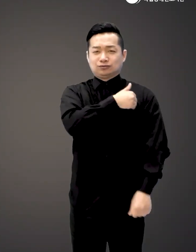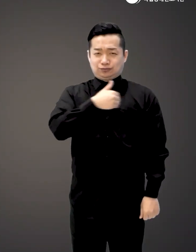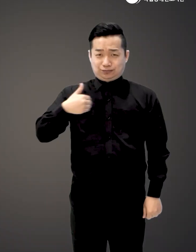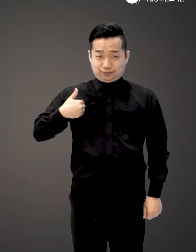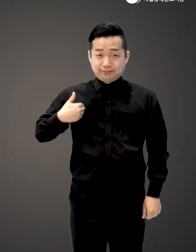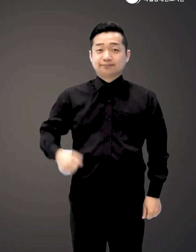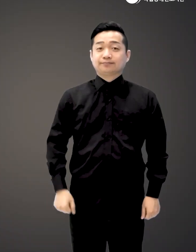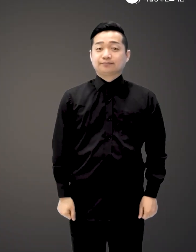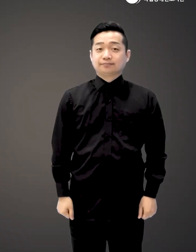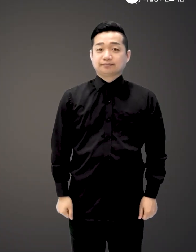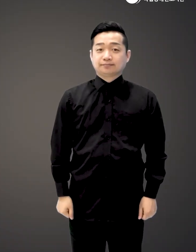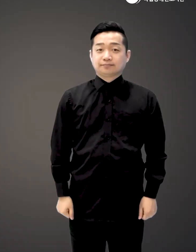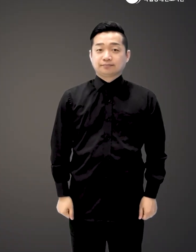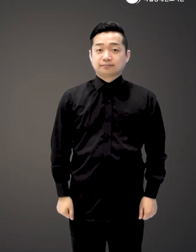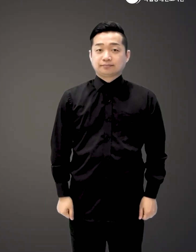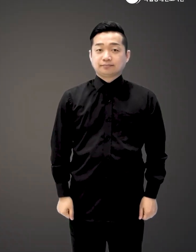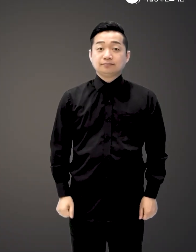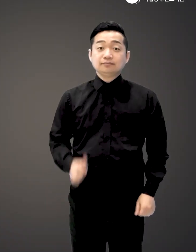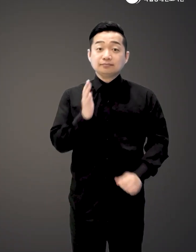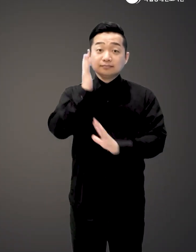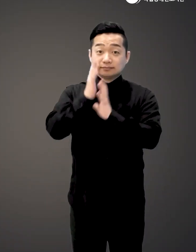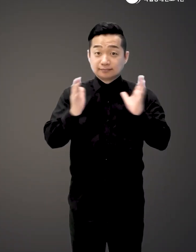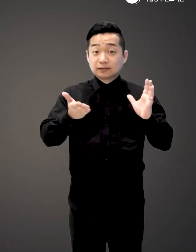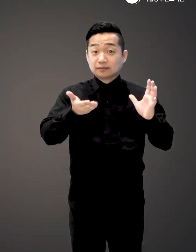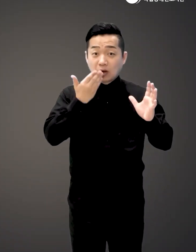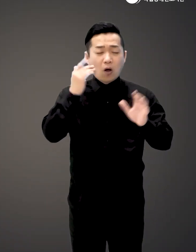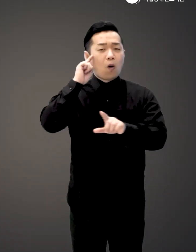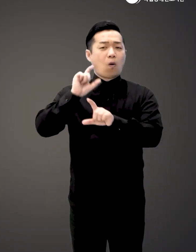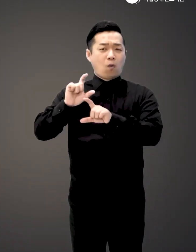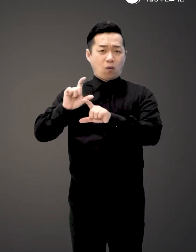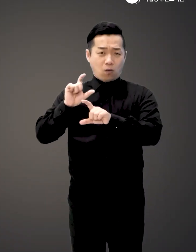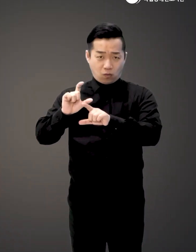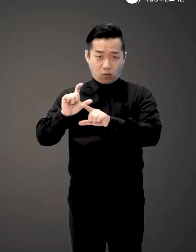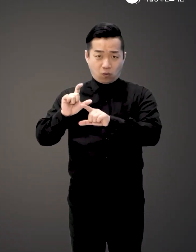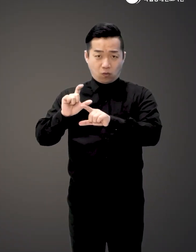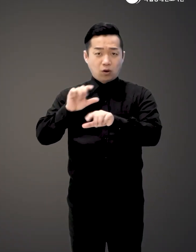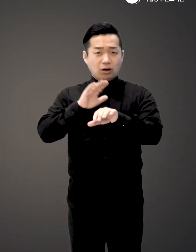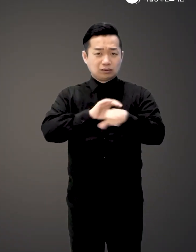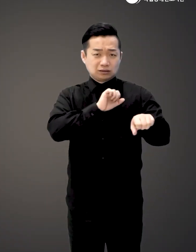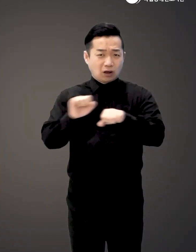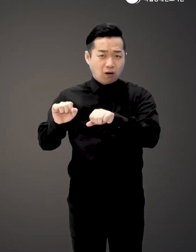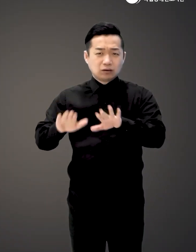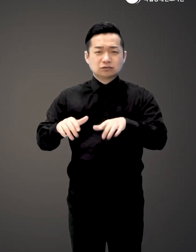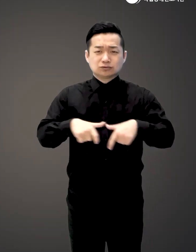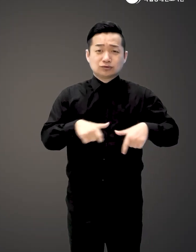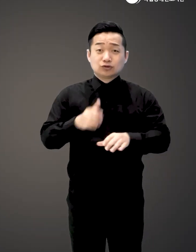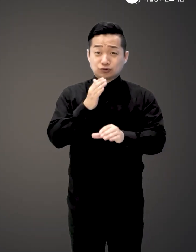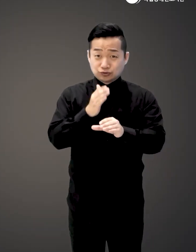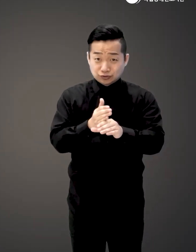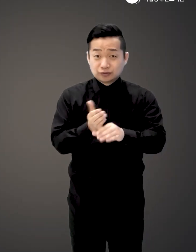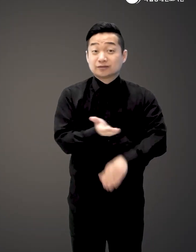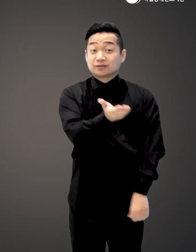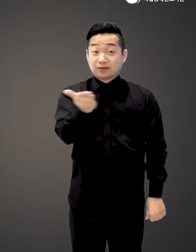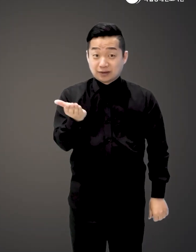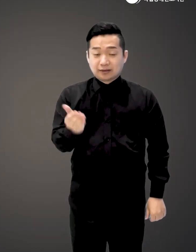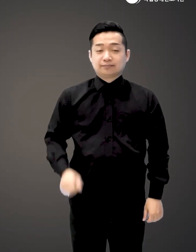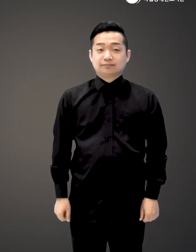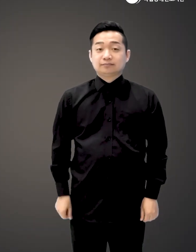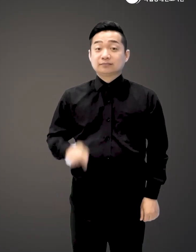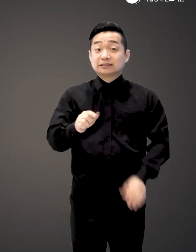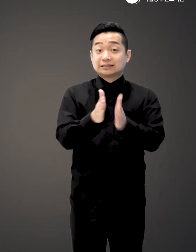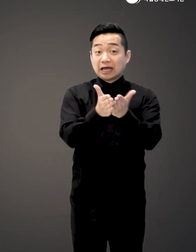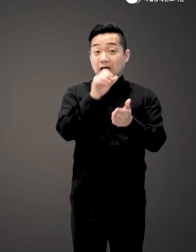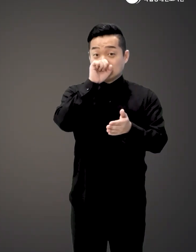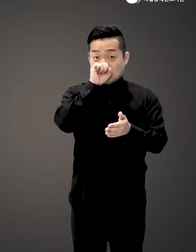자체라고 말이죠 채식으로 다양한 고민을 안고 미처 실천을 주저하고 있는 모든 분들에게